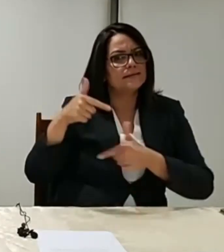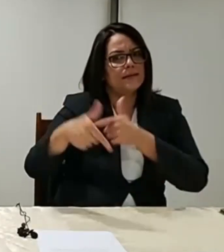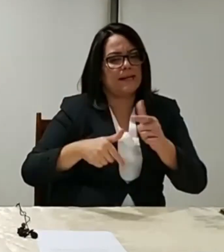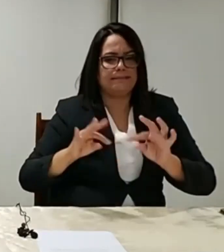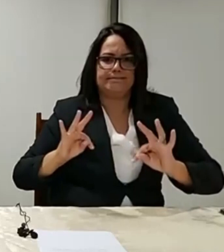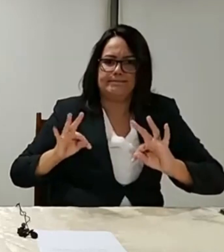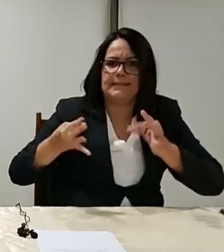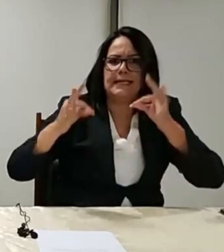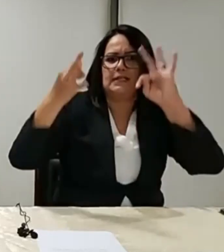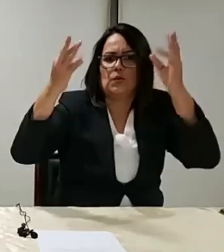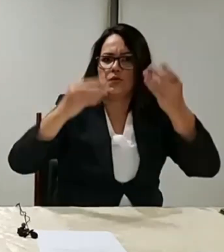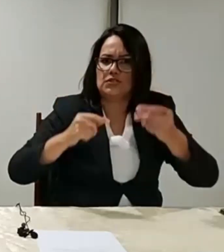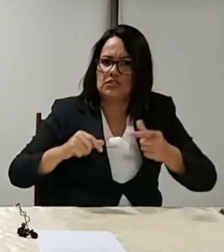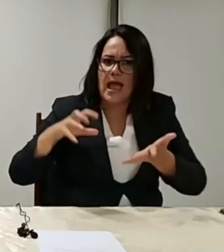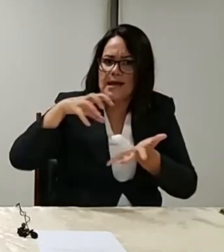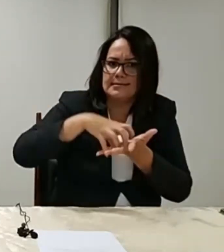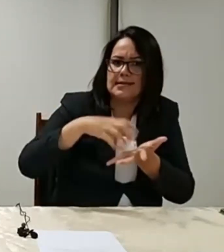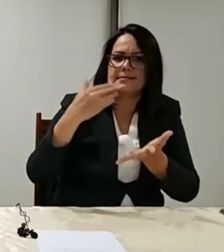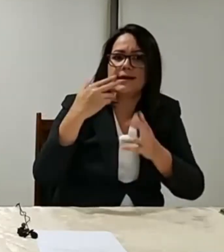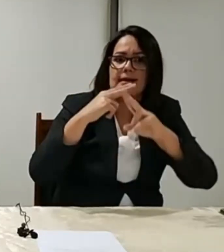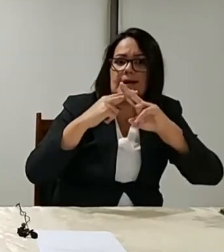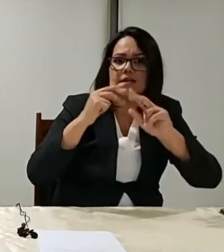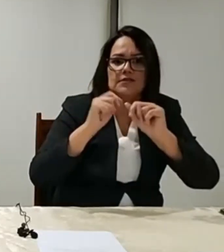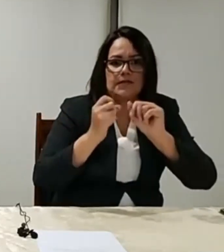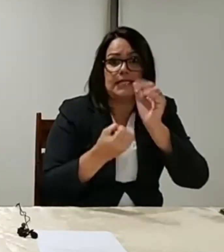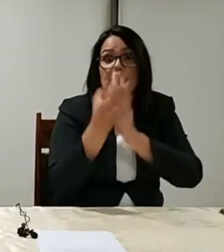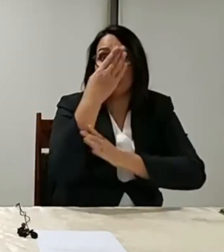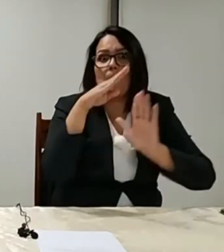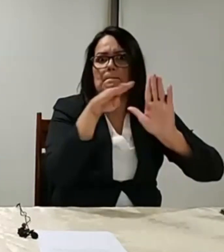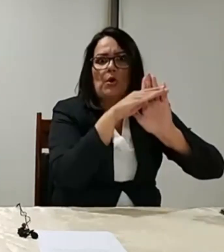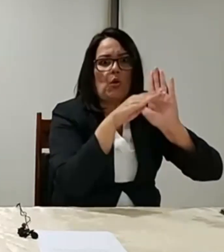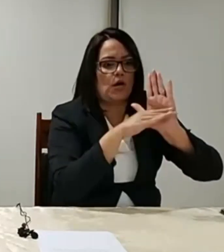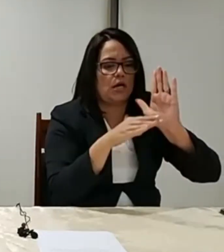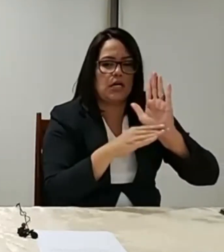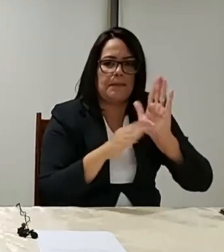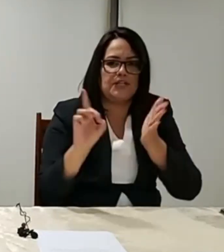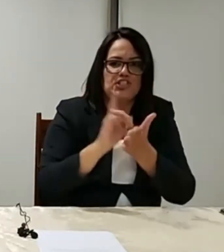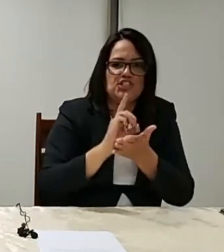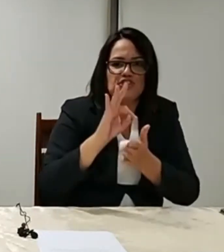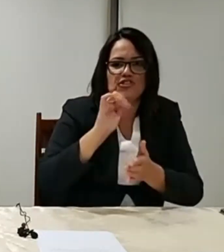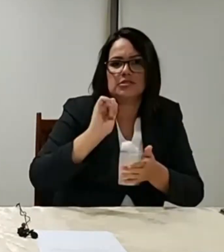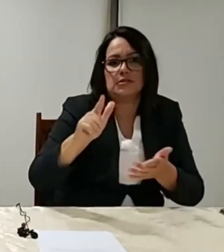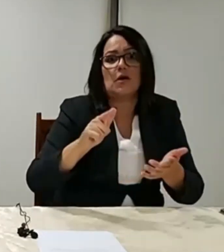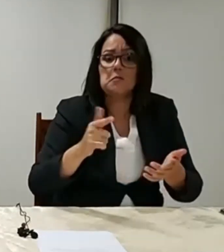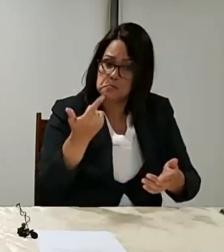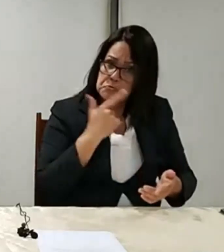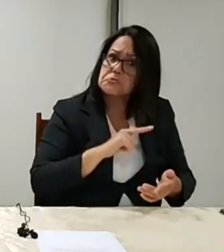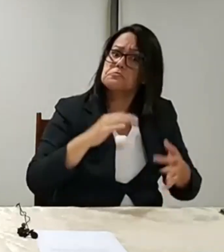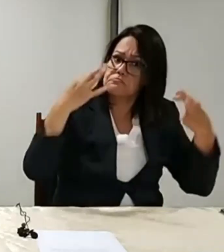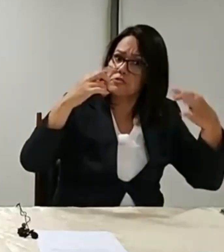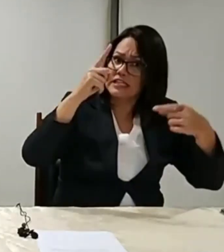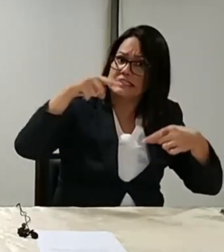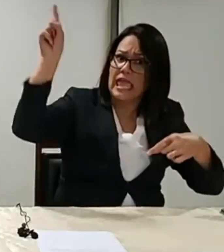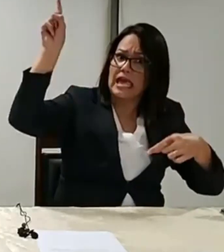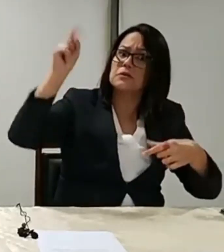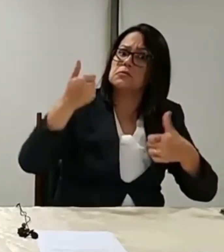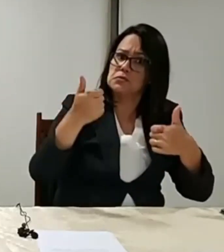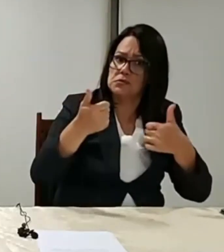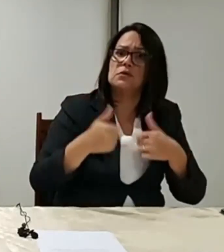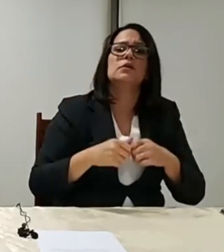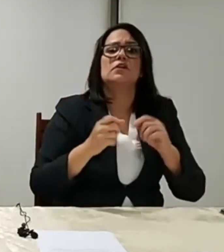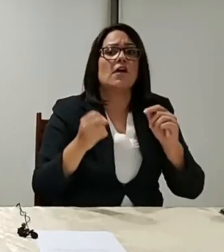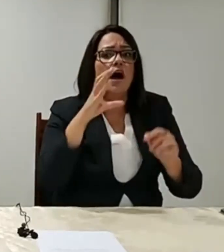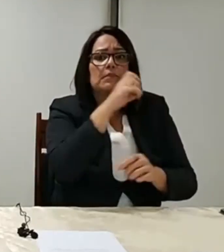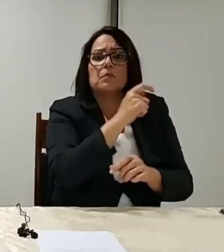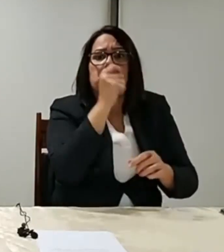sacrifício de agência da Caixa para criar um programa desse. E um programa que deu certo. Deu certo. Deu certo. A criação em